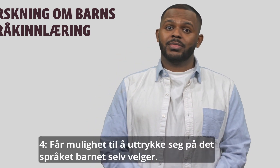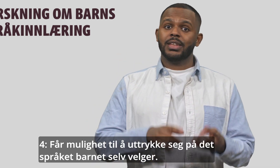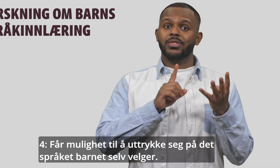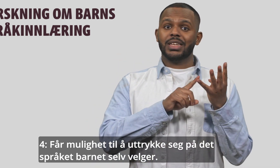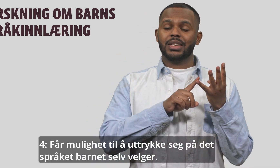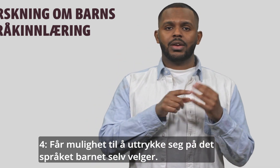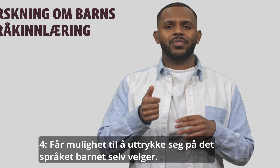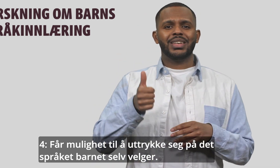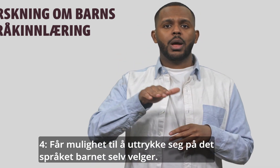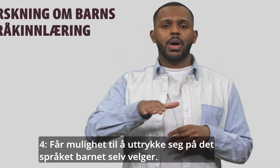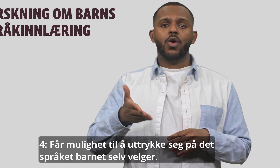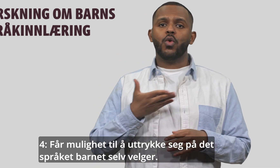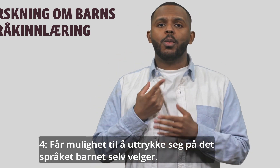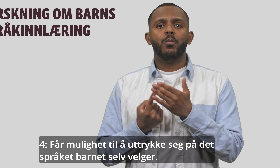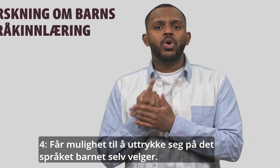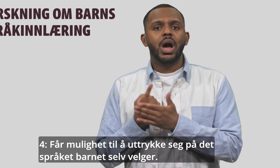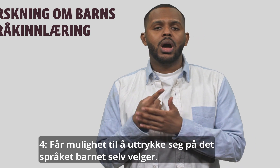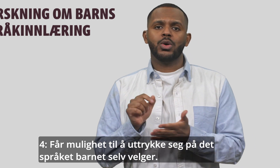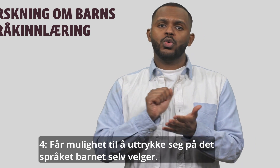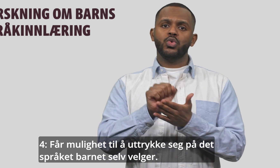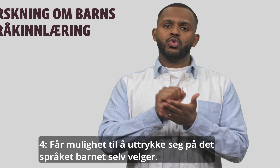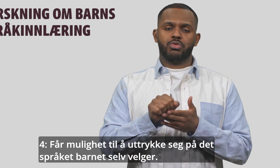4. Får mulighet til å uttrykke seg på det språket barnet selv velger.